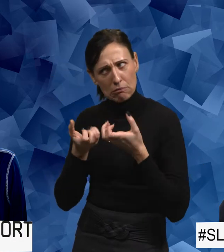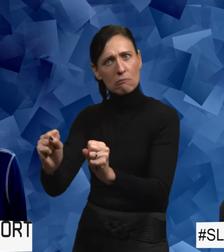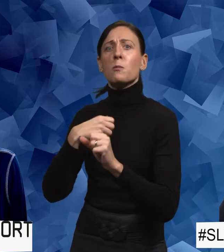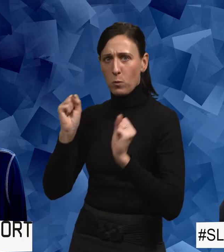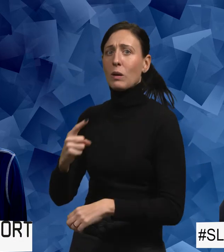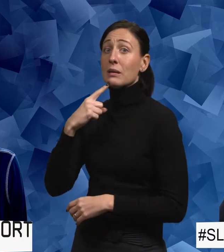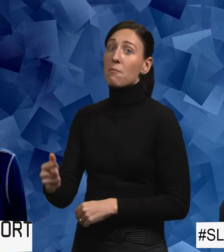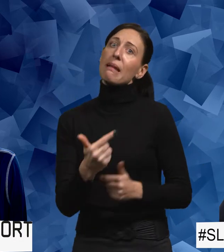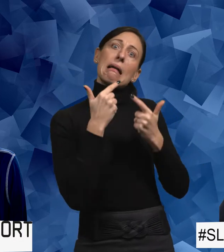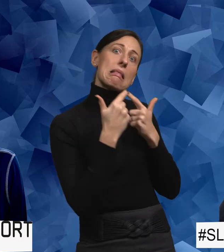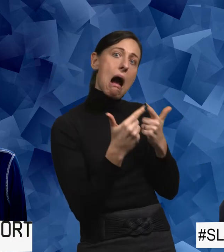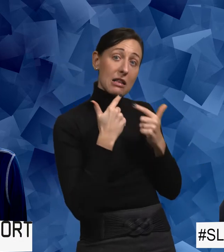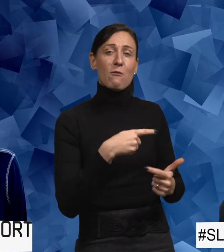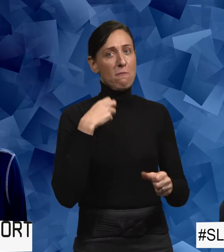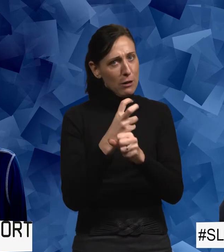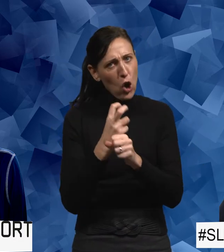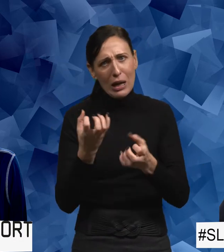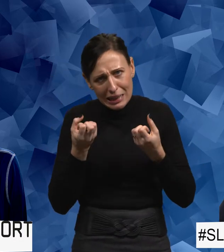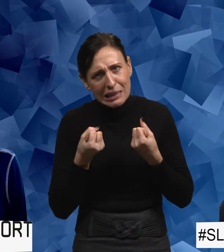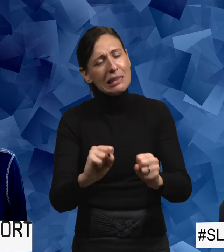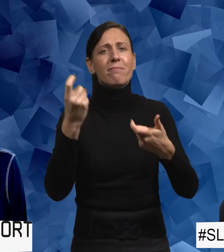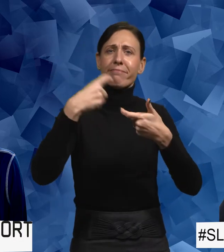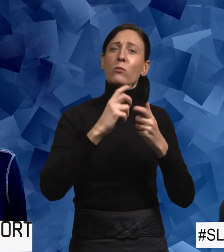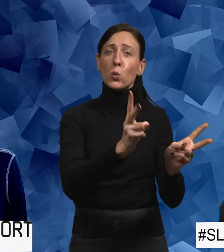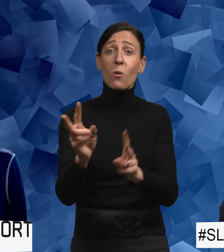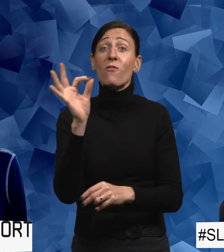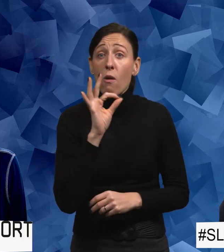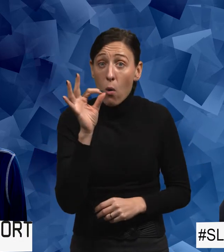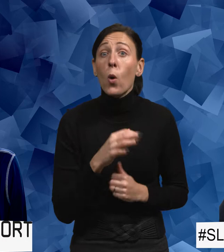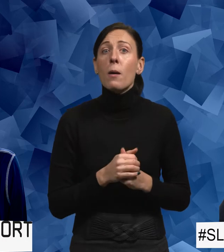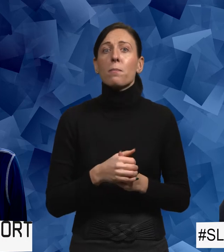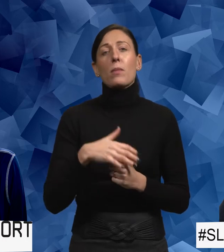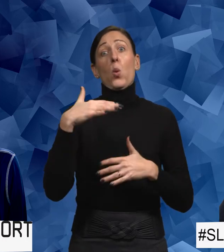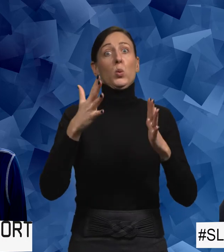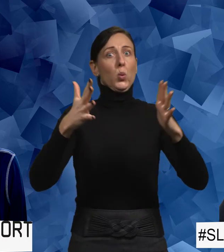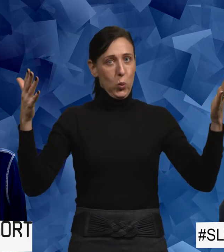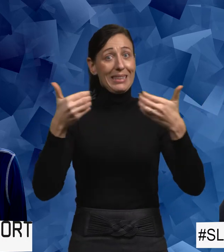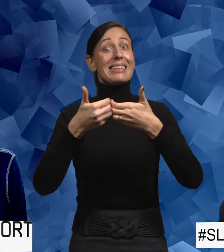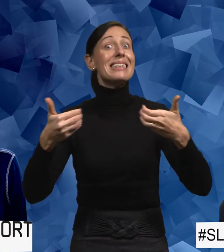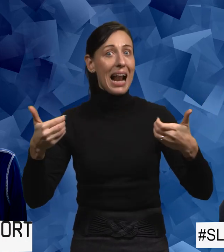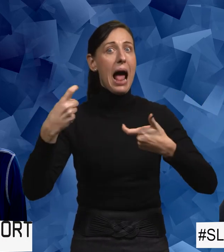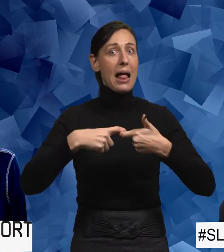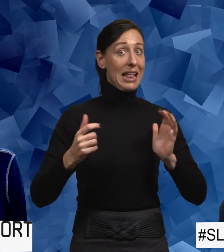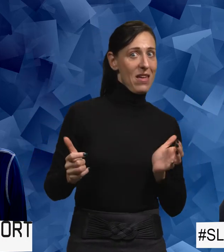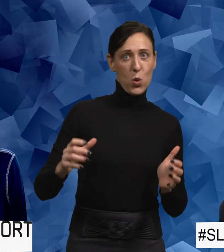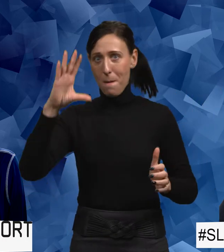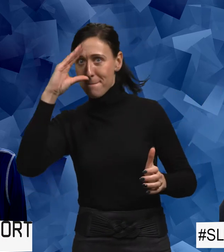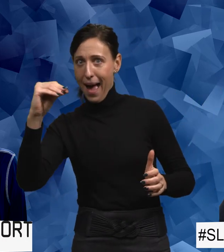måste jag säga. Tack så mycket. Ja, vi försöker verkligen jobba med de här frågorna. Så var det ju en väldigt stor skillnad mellan kvinnor och män.